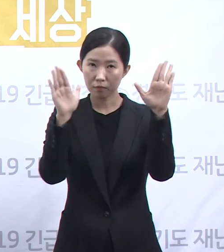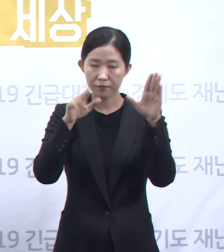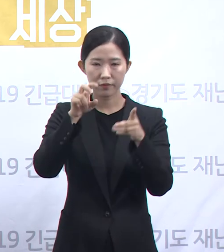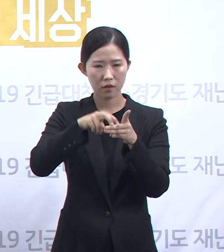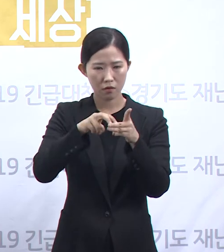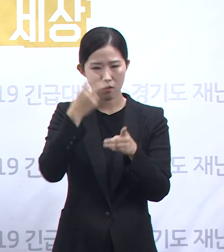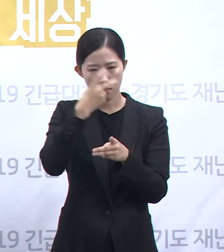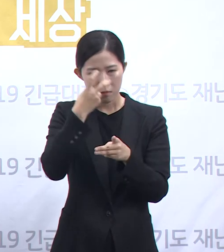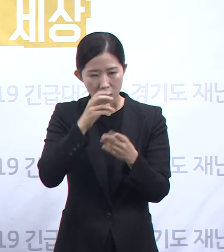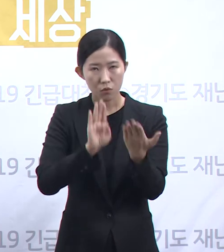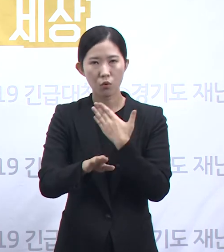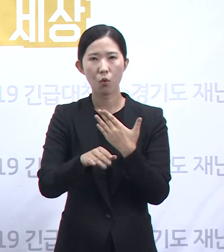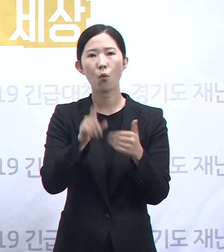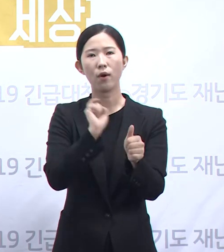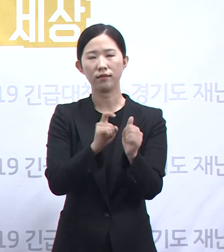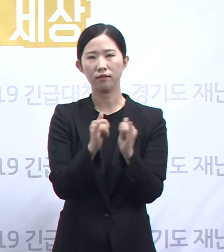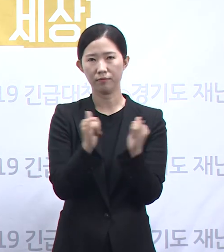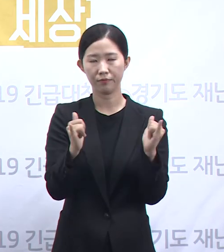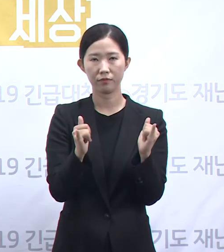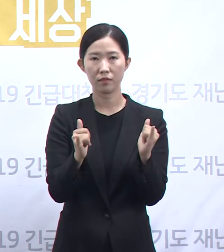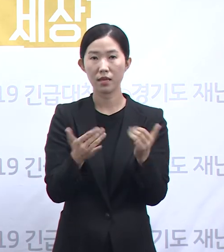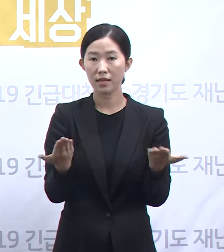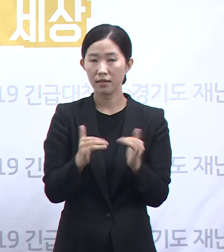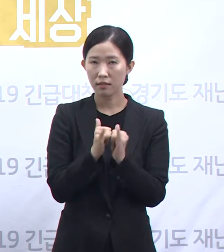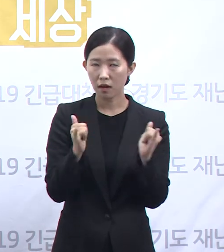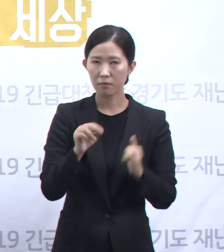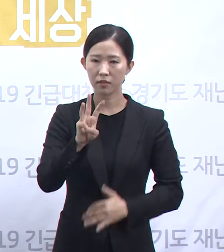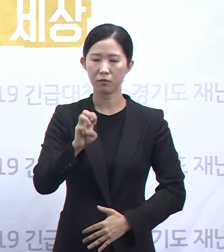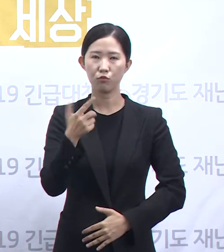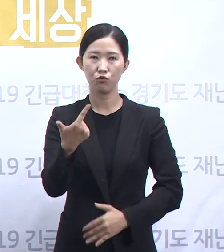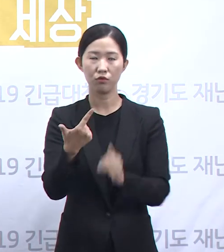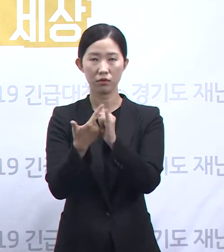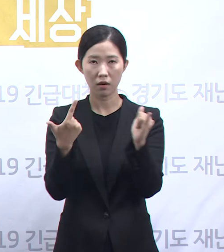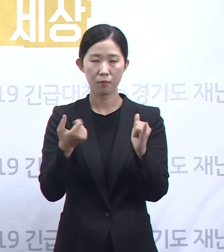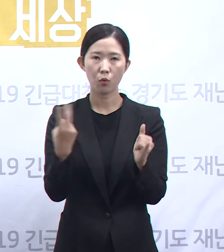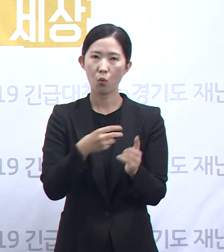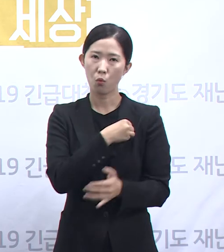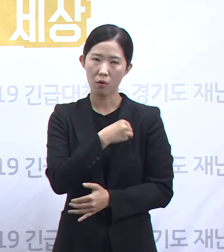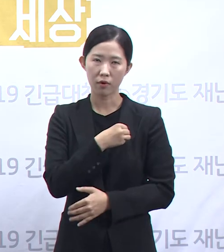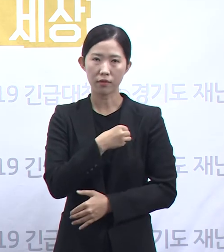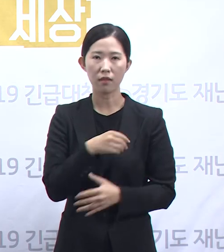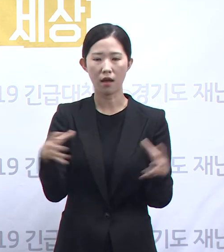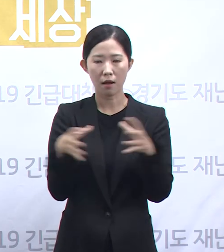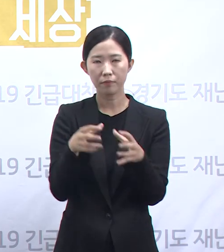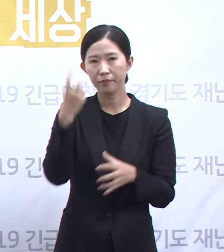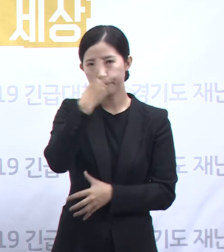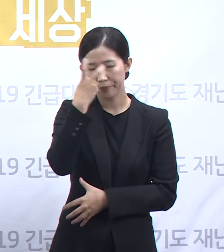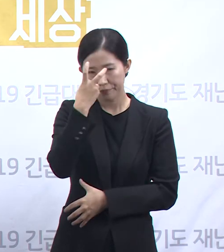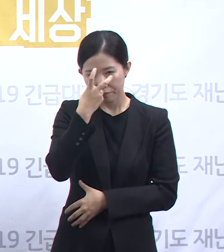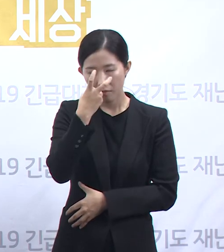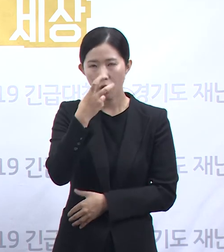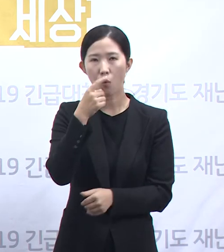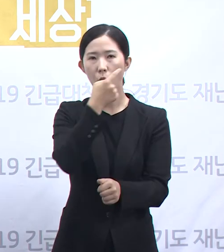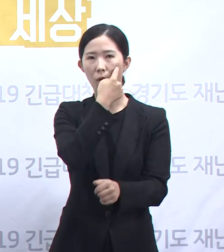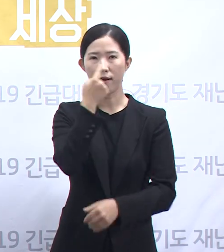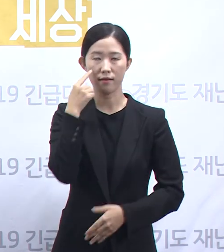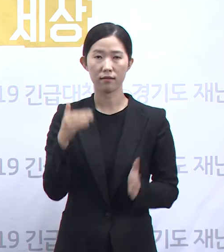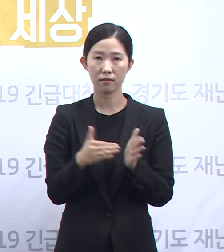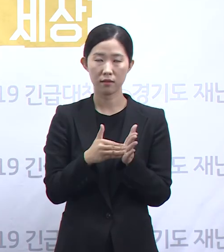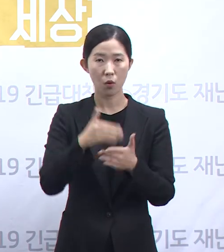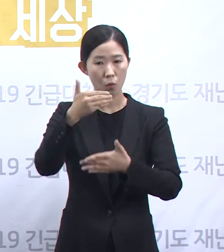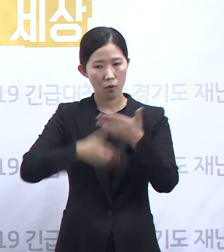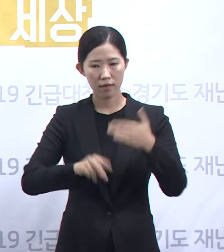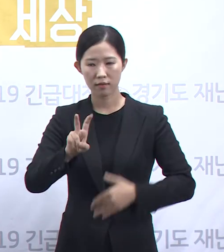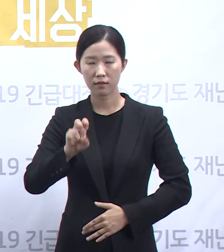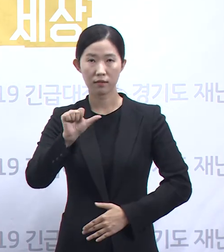포함 센터 이용자 및 직원 36명을 대상으로 전수검사를 실시하여 이같이 확인하였고 나머지 25명은 음성